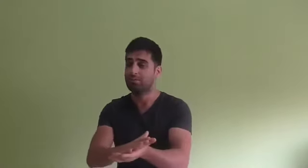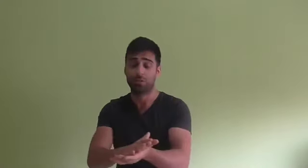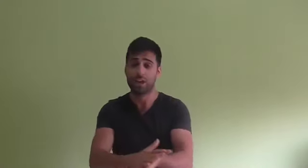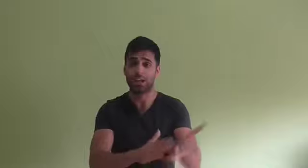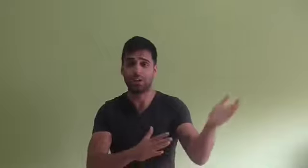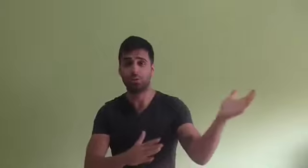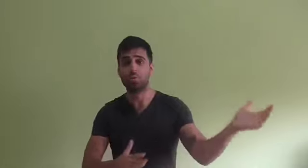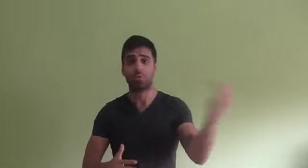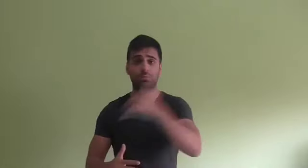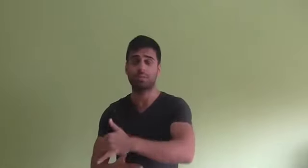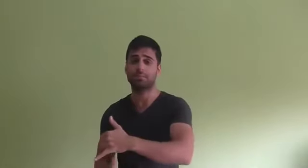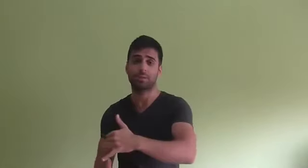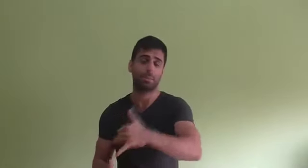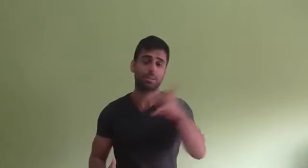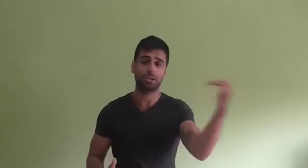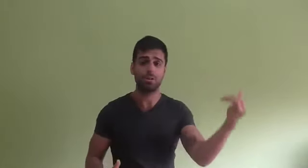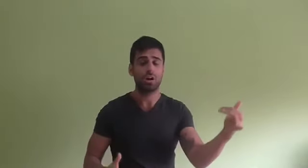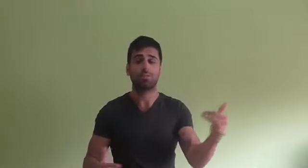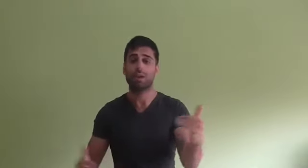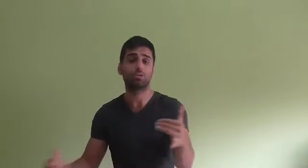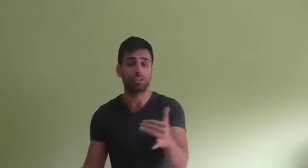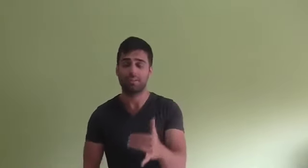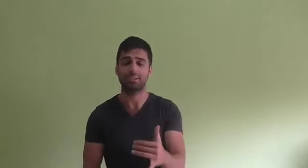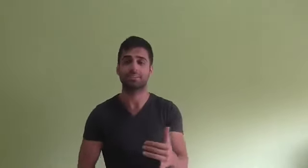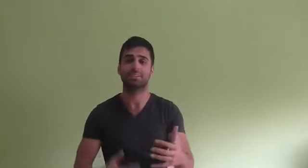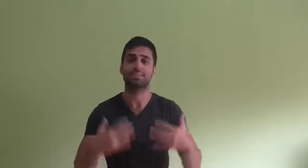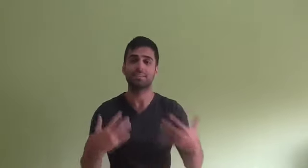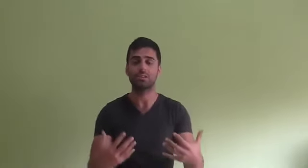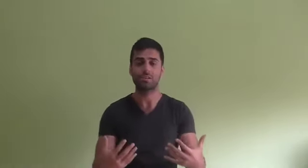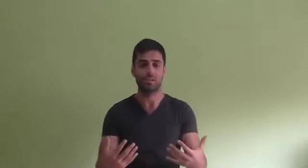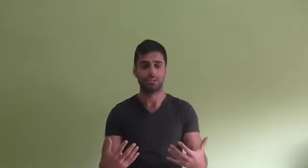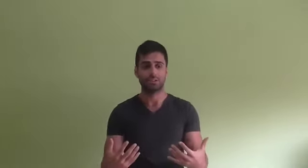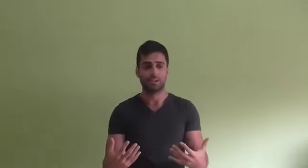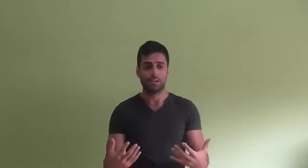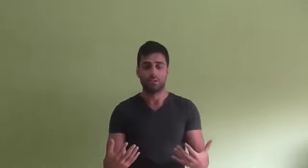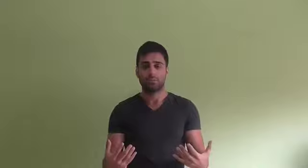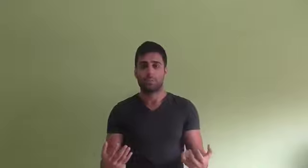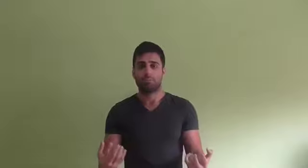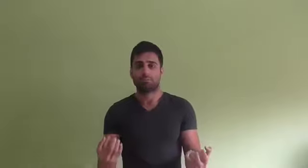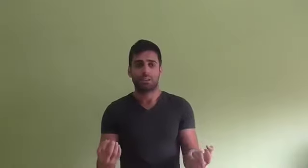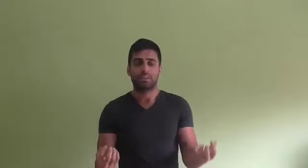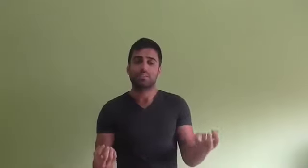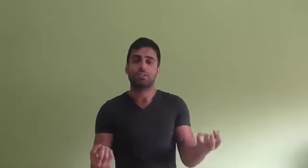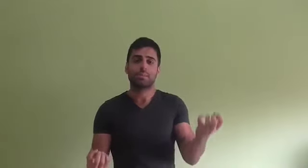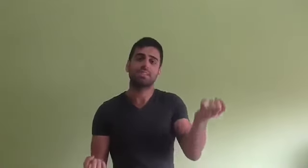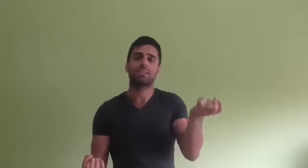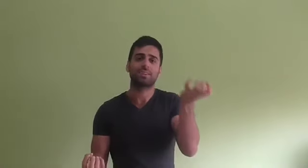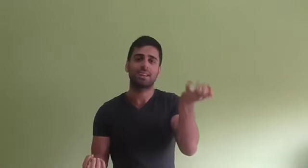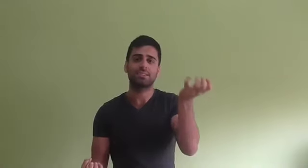follar. Tú te vienes a mi apartamento, follamos y te vas. Necesito también satisfacer